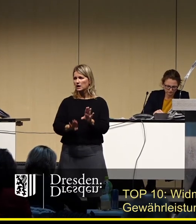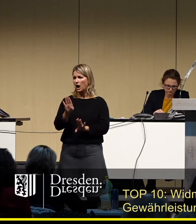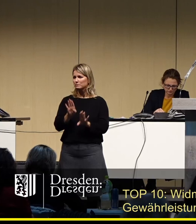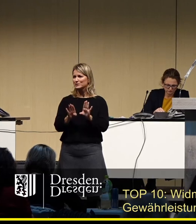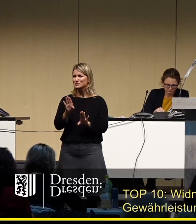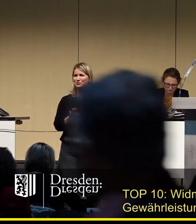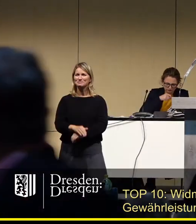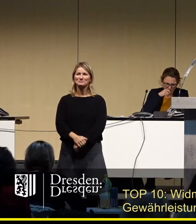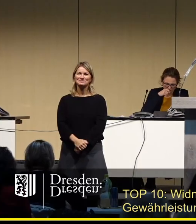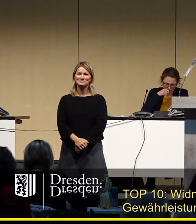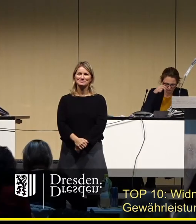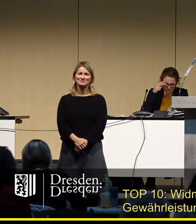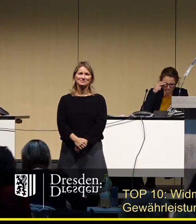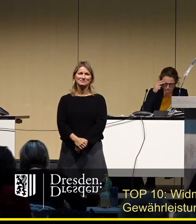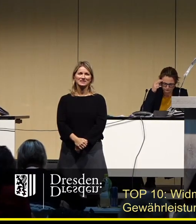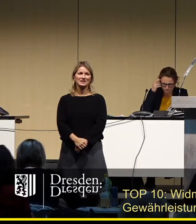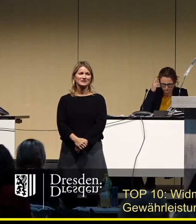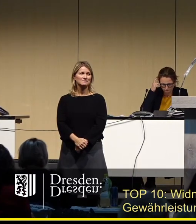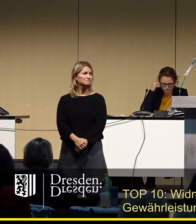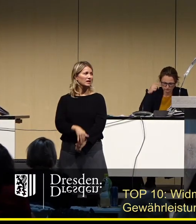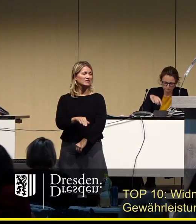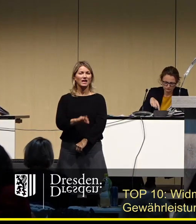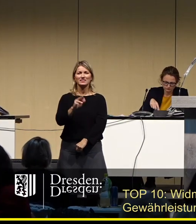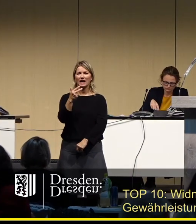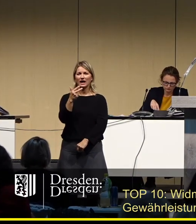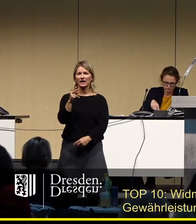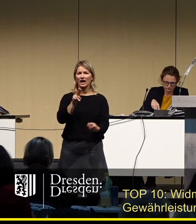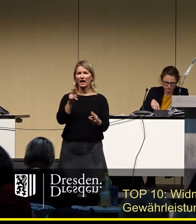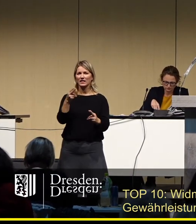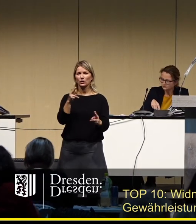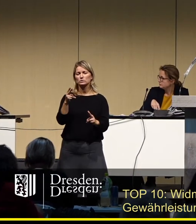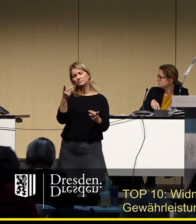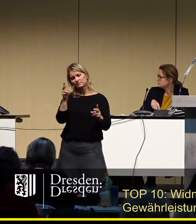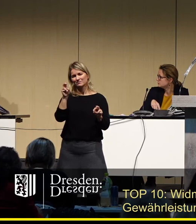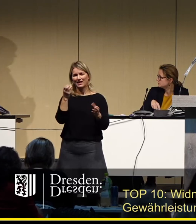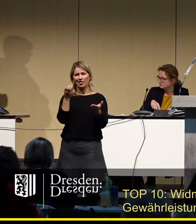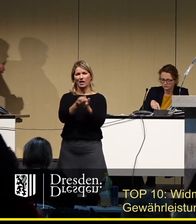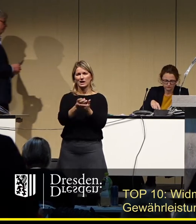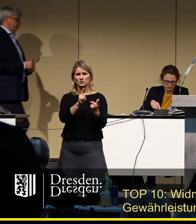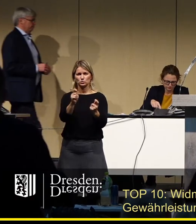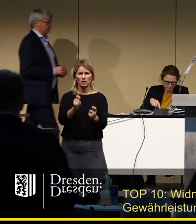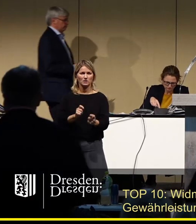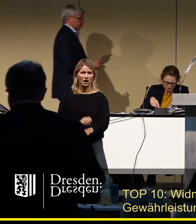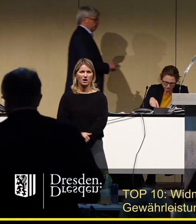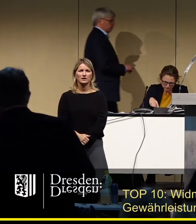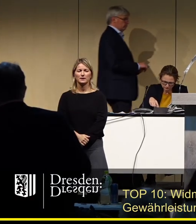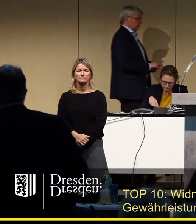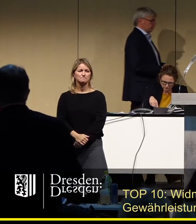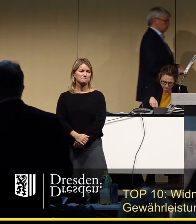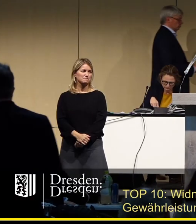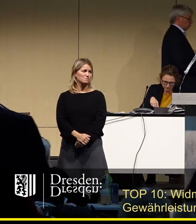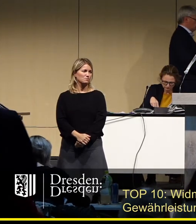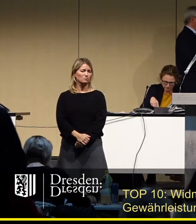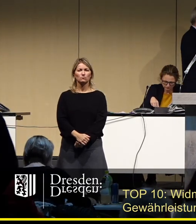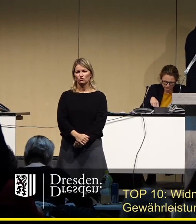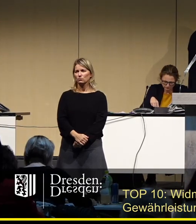hinein. Wir liegen drei Änderungsanträge oder drei Ergänzungsanträge. Jeder will den Punkt drei haben. Das wird man dann so ein bisschen